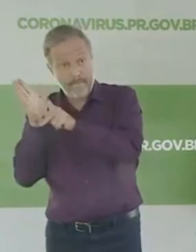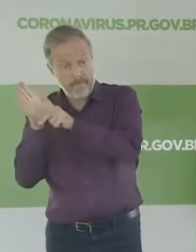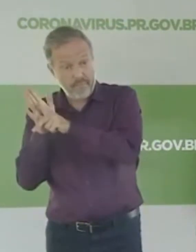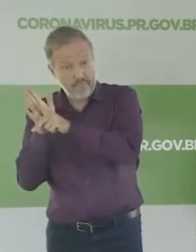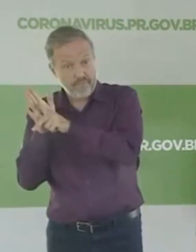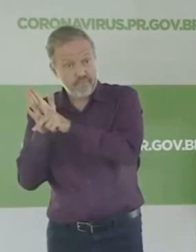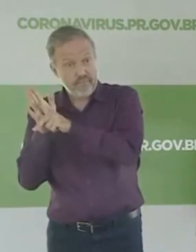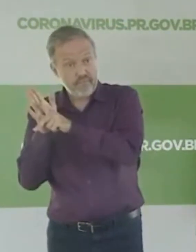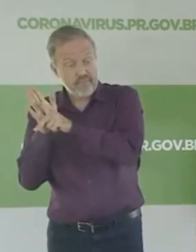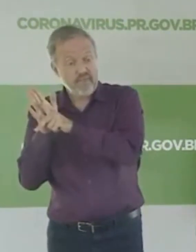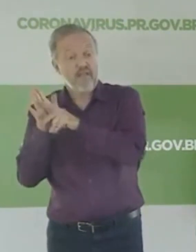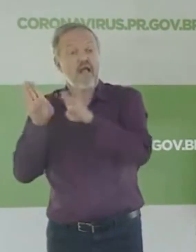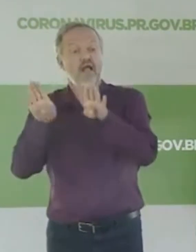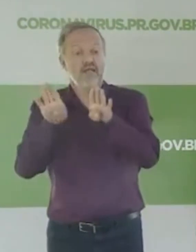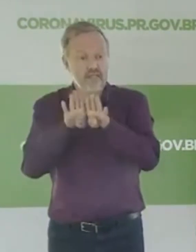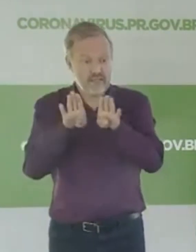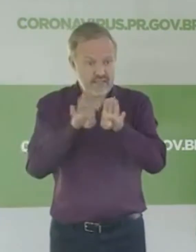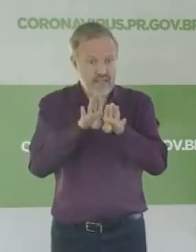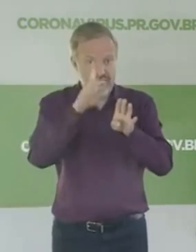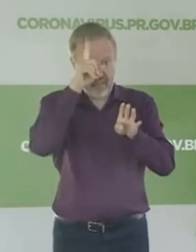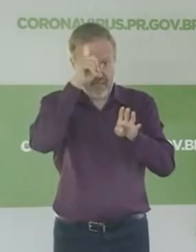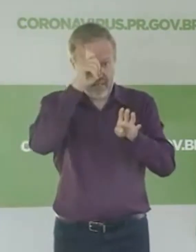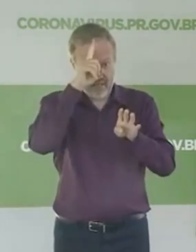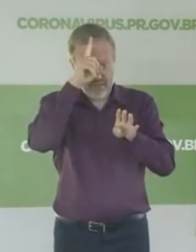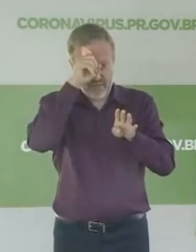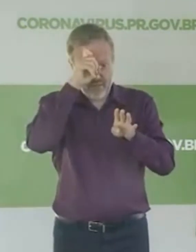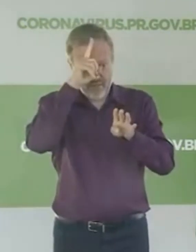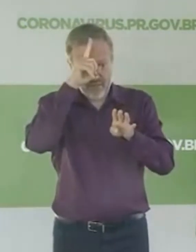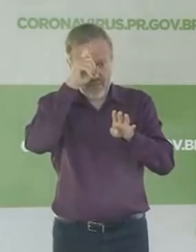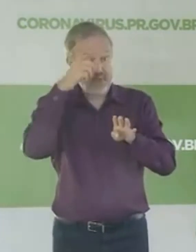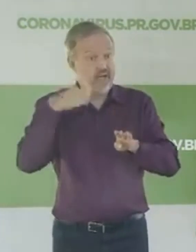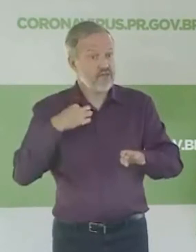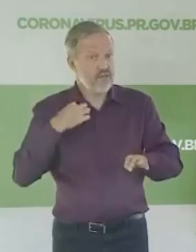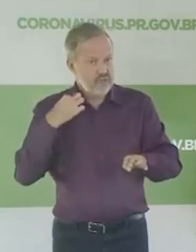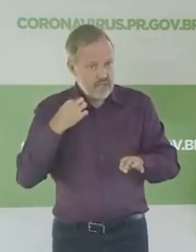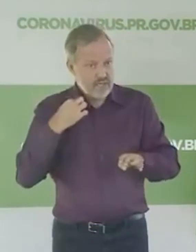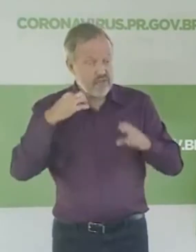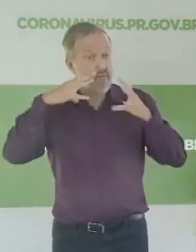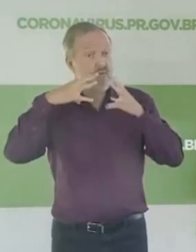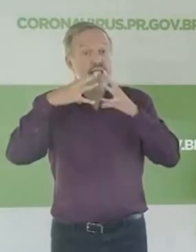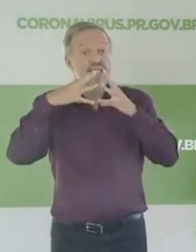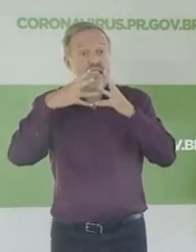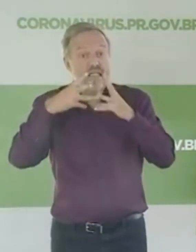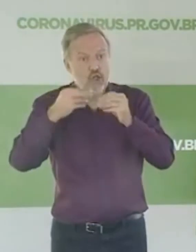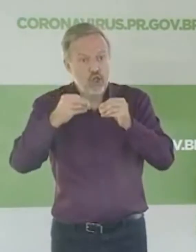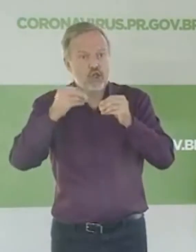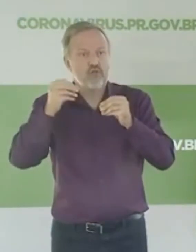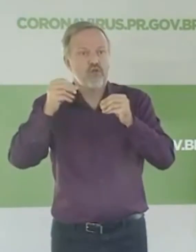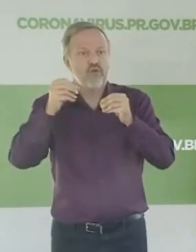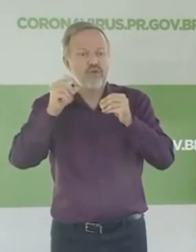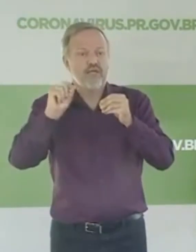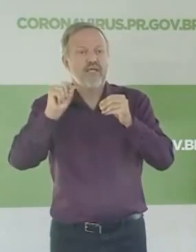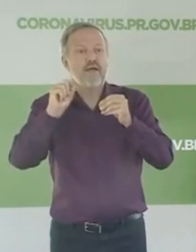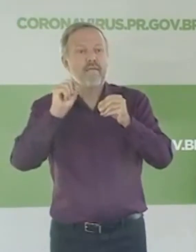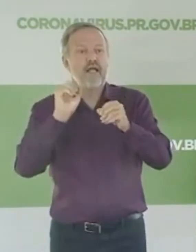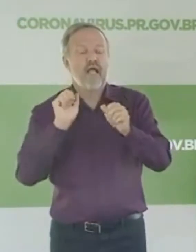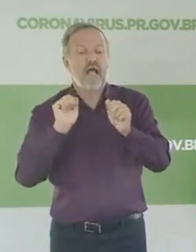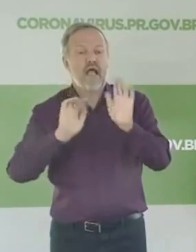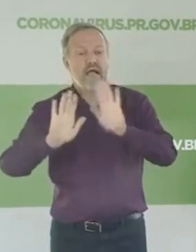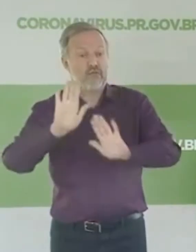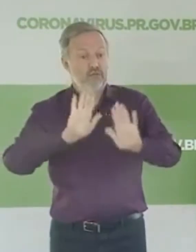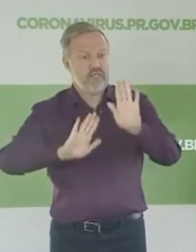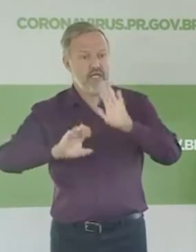também com os hospitais particulares para atender toda a demanda que nós vamos ter na área de saúde. Por isso, eu quero agradecer